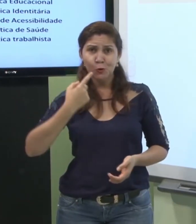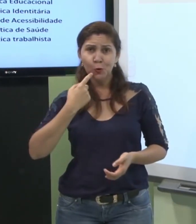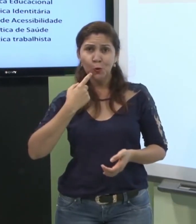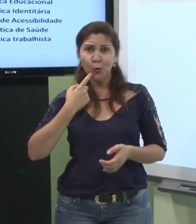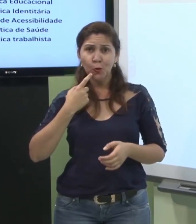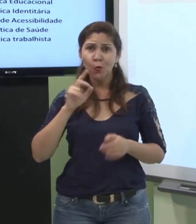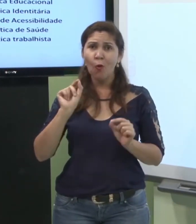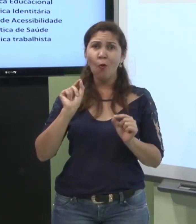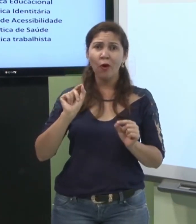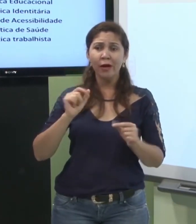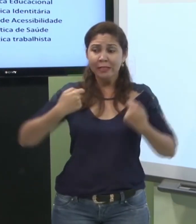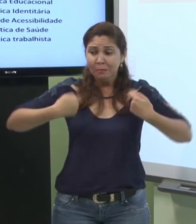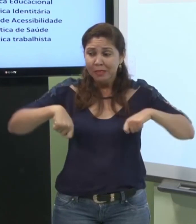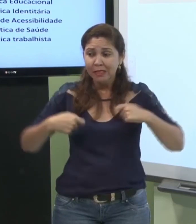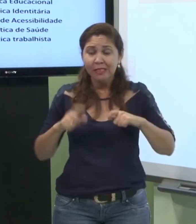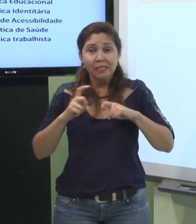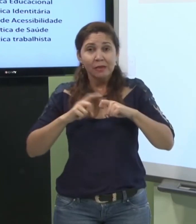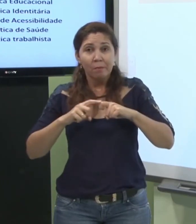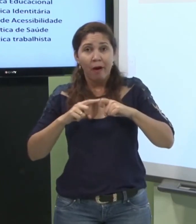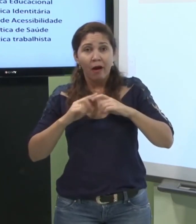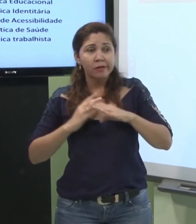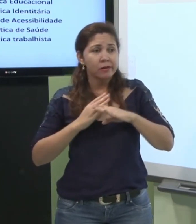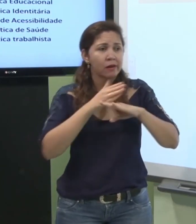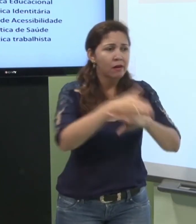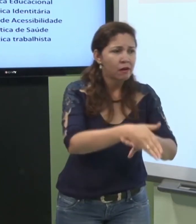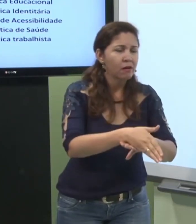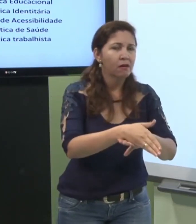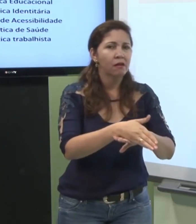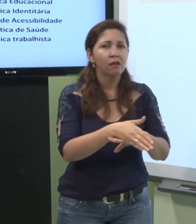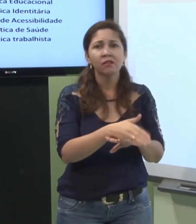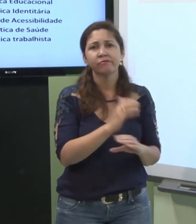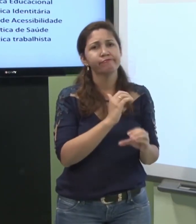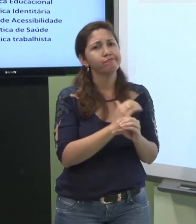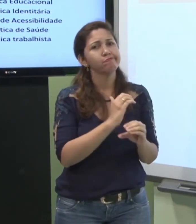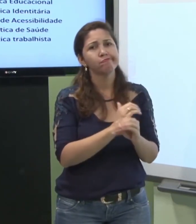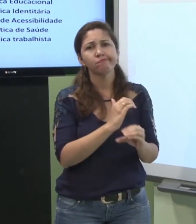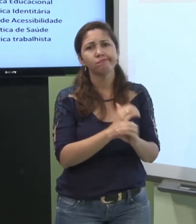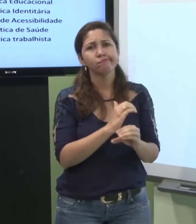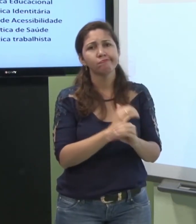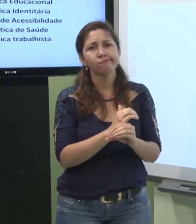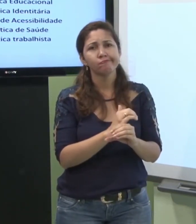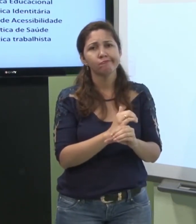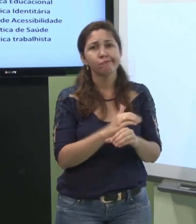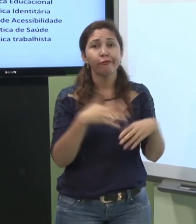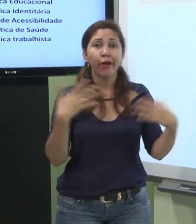se eu sou surdo e preciso ir ao médico eu não consigo me comunicar com médico